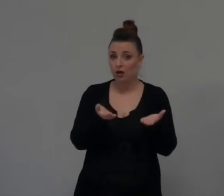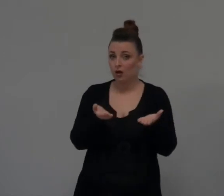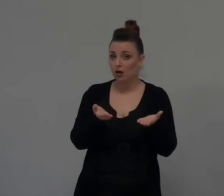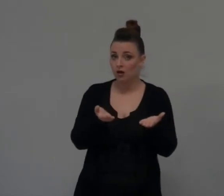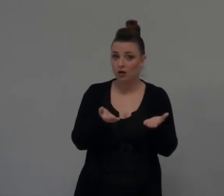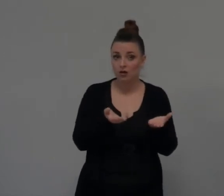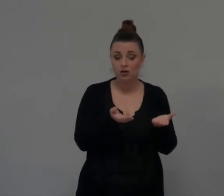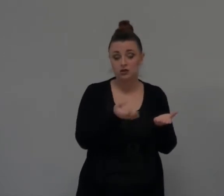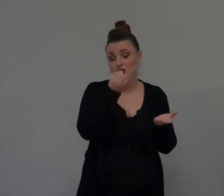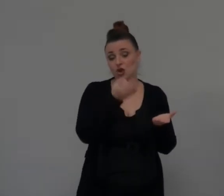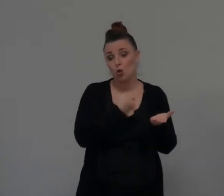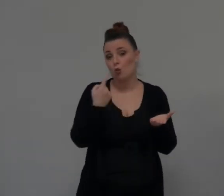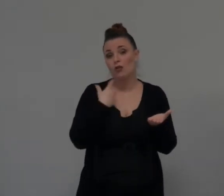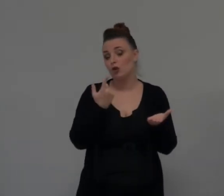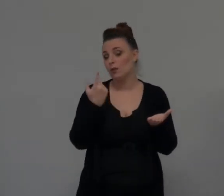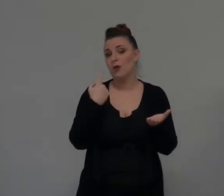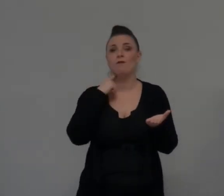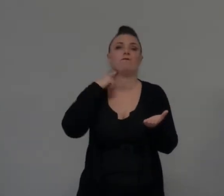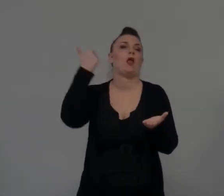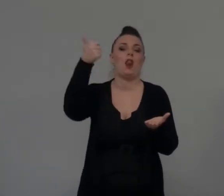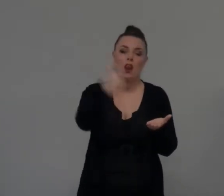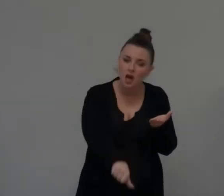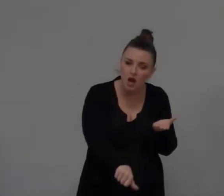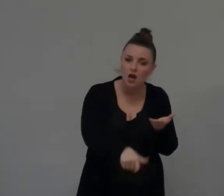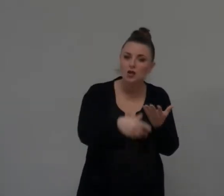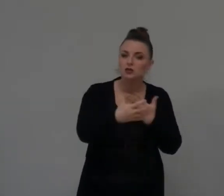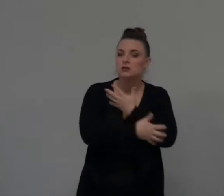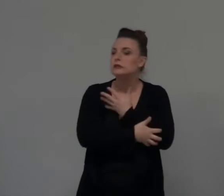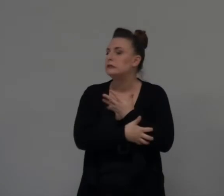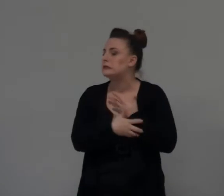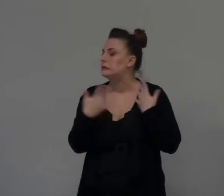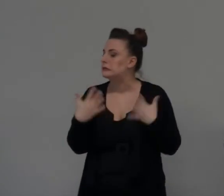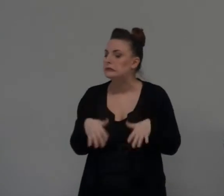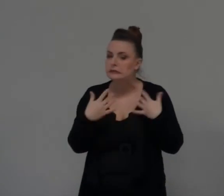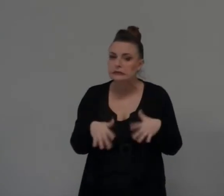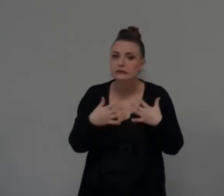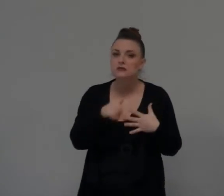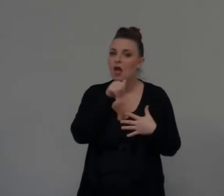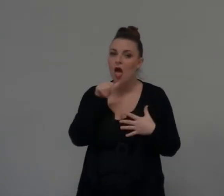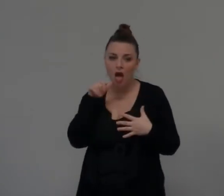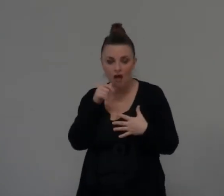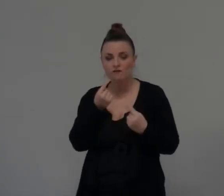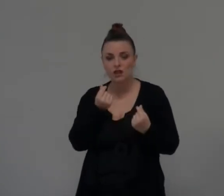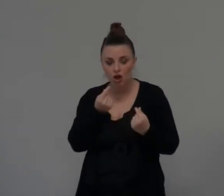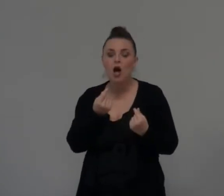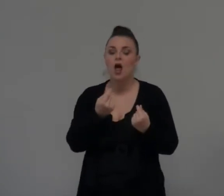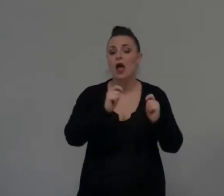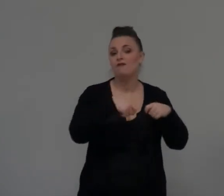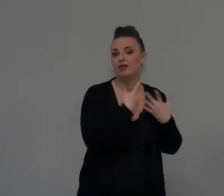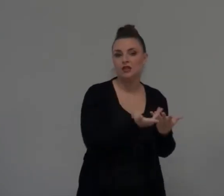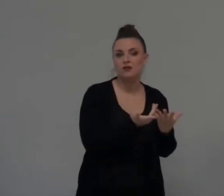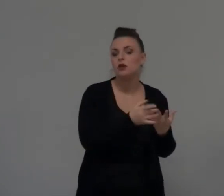andavano in fallimento C'era una manca rossa Avevano bisogno di genari Ma altri miti non veniva